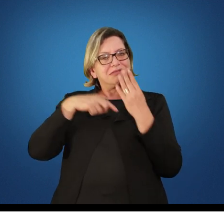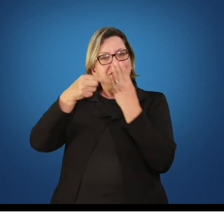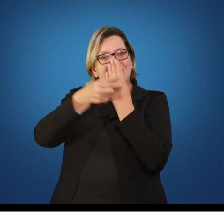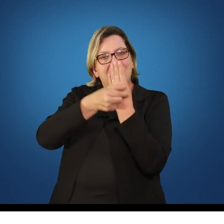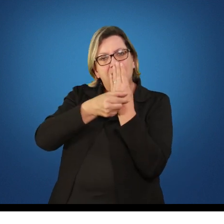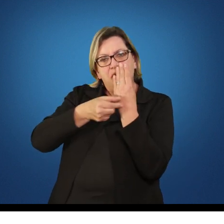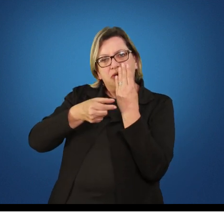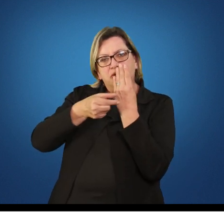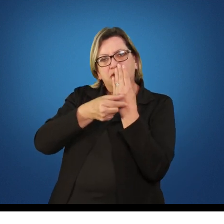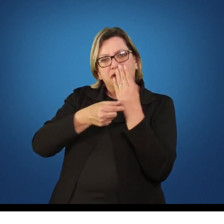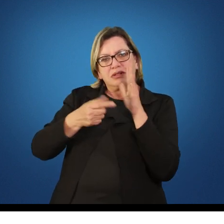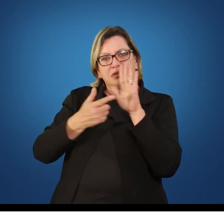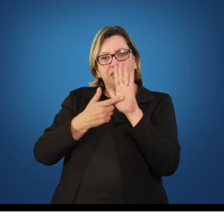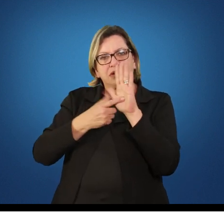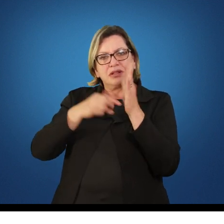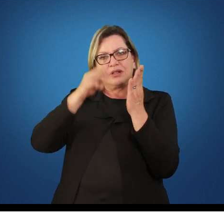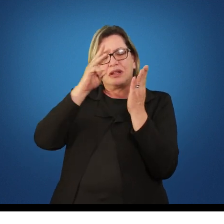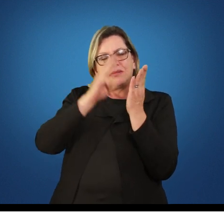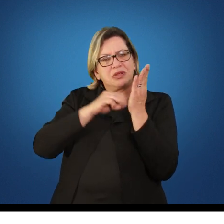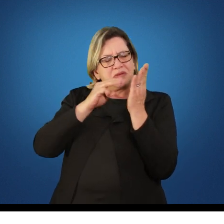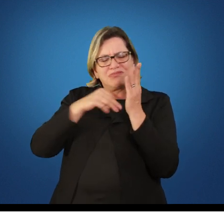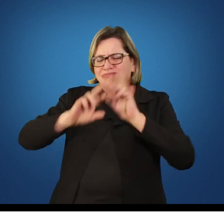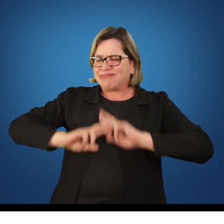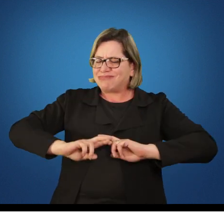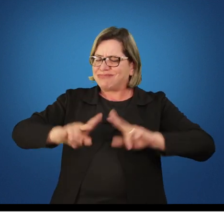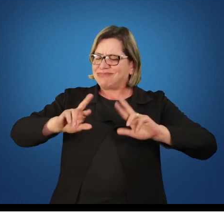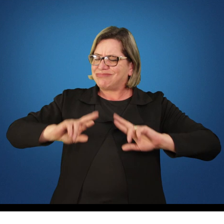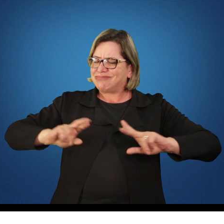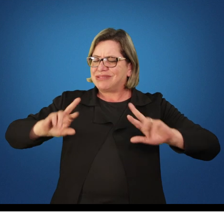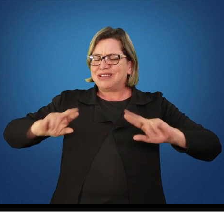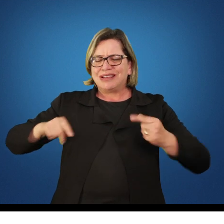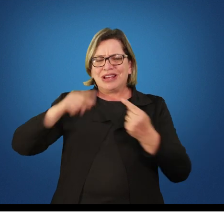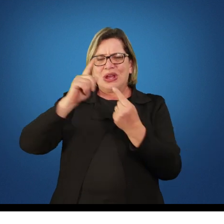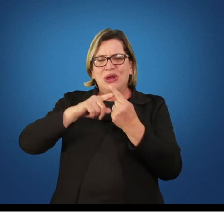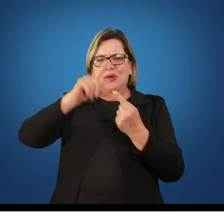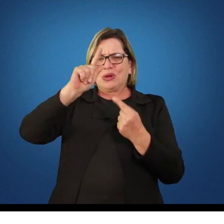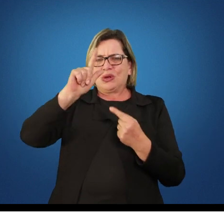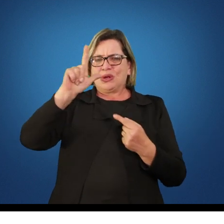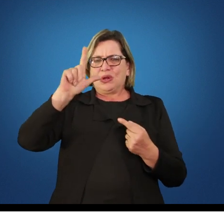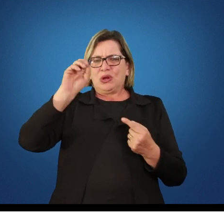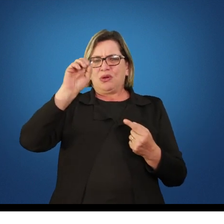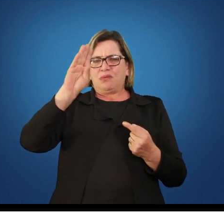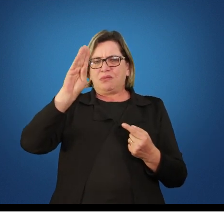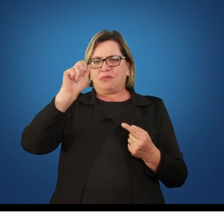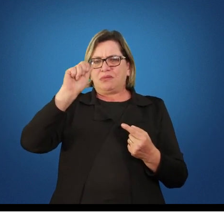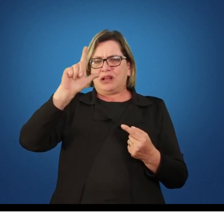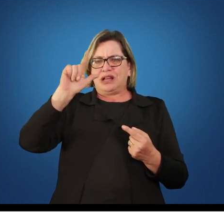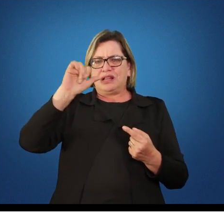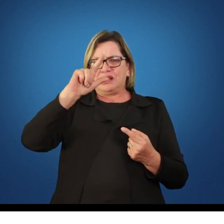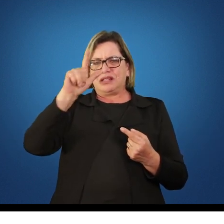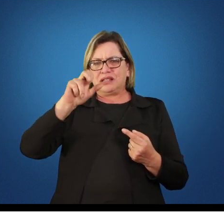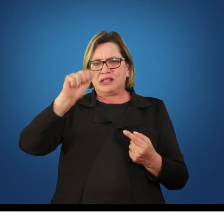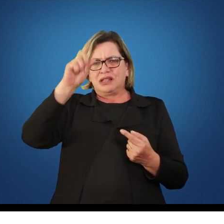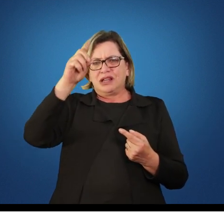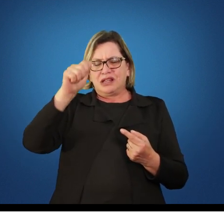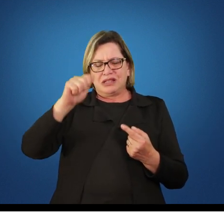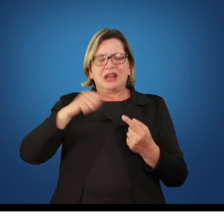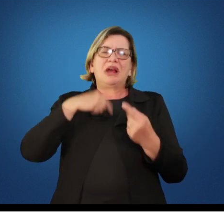com a metodologia chamada globalizada. Tem autores que já falam que essa metodologia pode ser uma metodologia parcial, uma